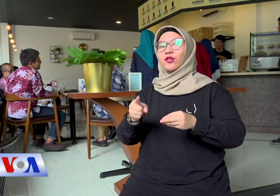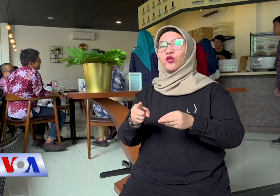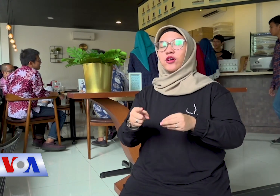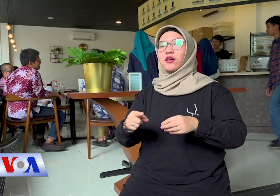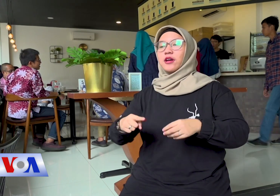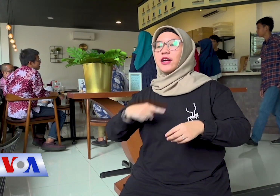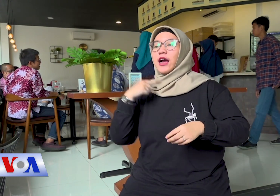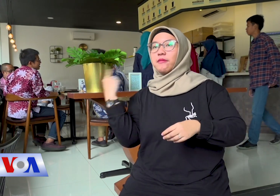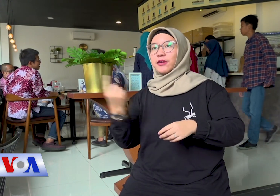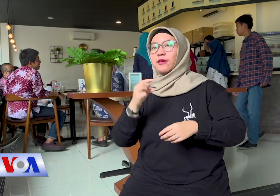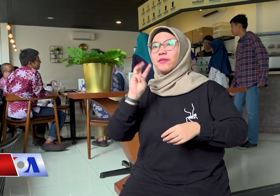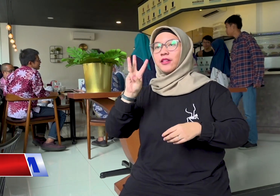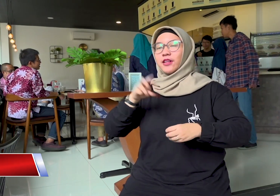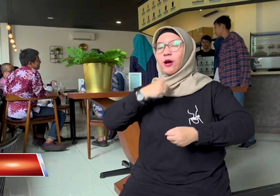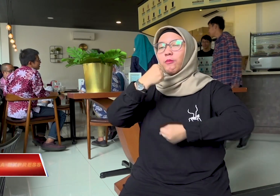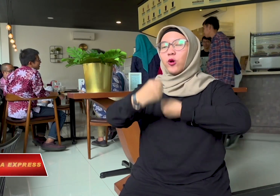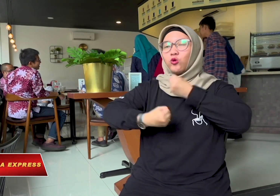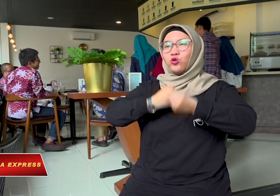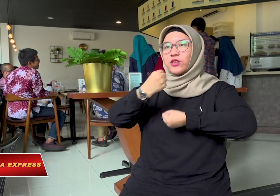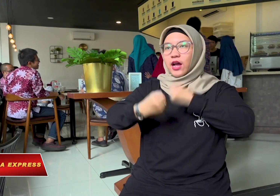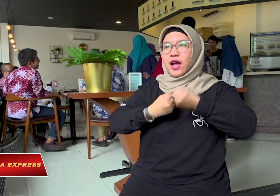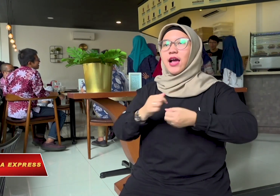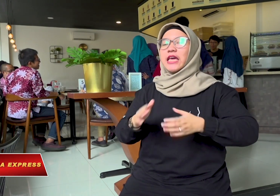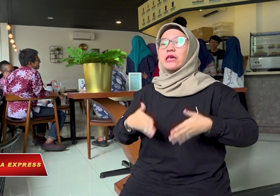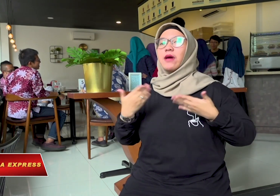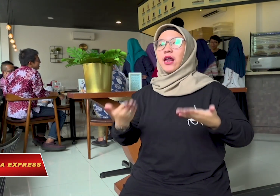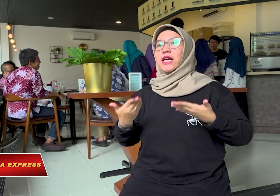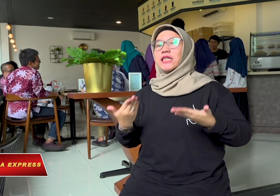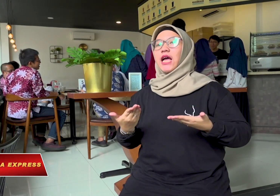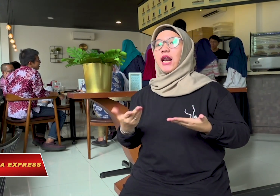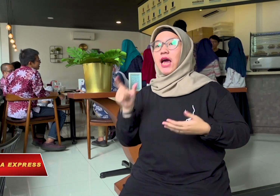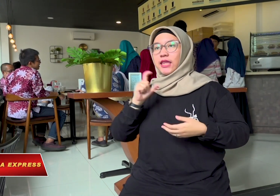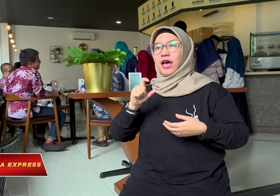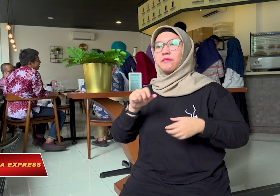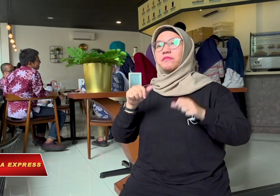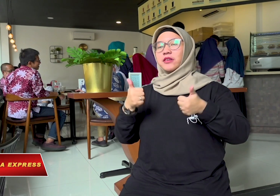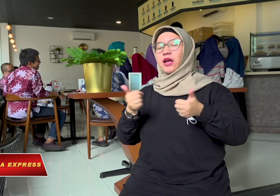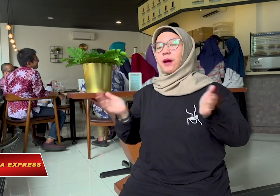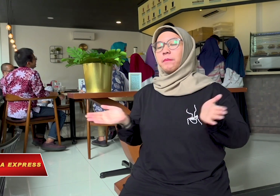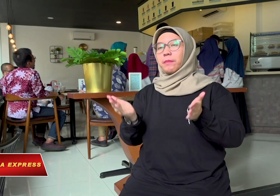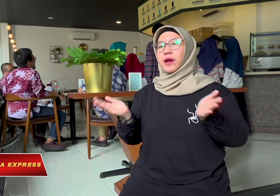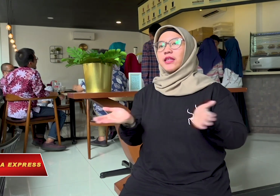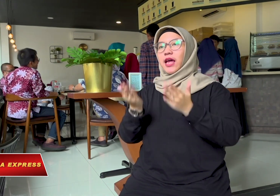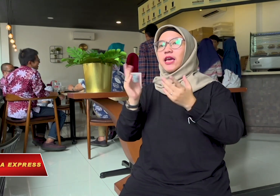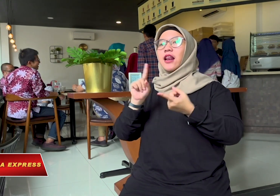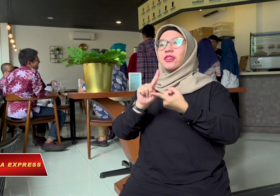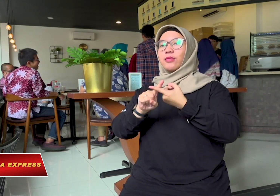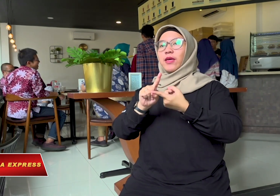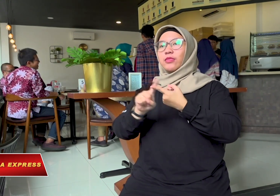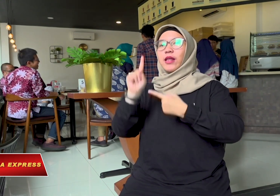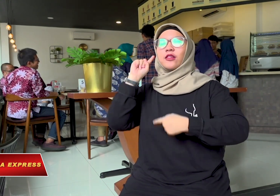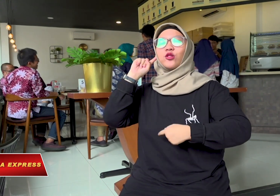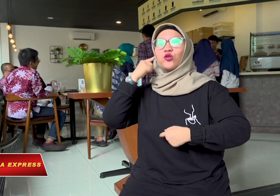Những thách thức chúng tôi gặp phải là làm thế nào để đào tạo những thợ pha cà phê của chúng tôi. Chúng tôi đang cố gắng giành quyền cho người khiếm thính.